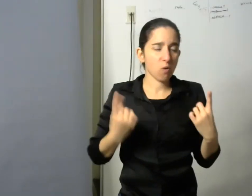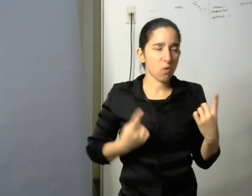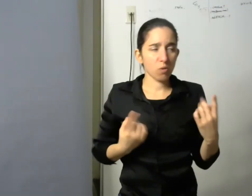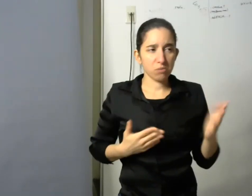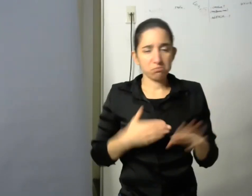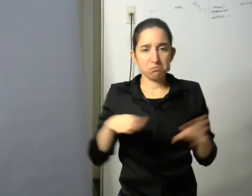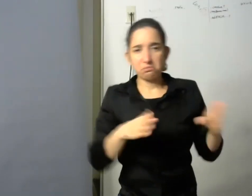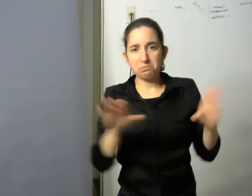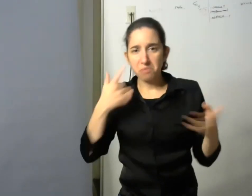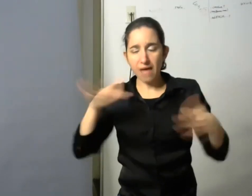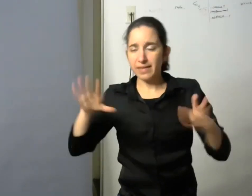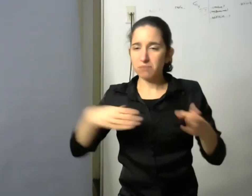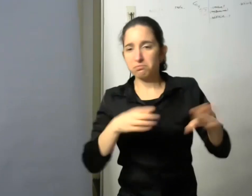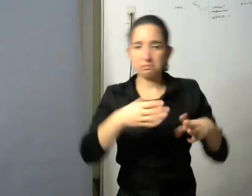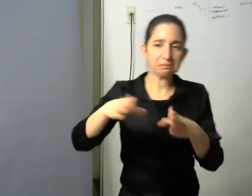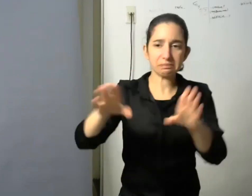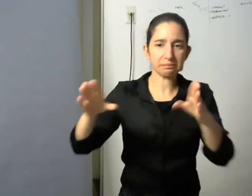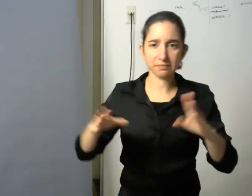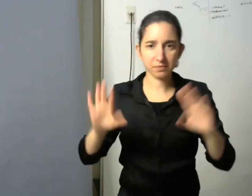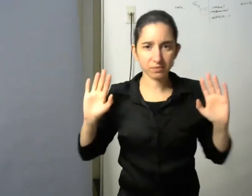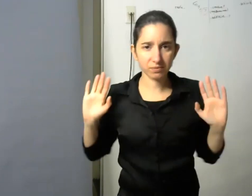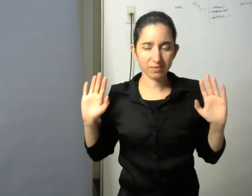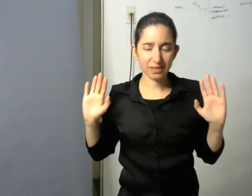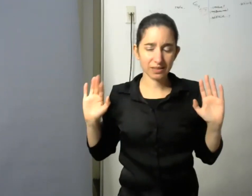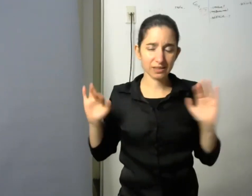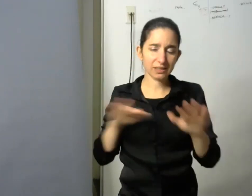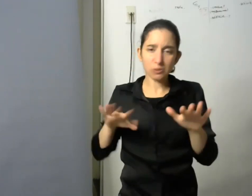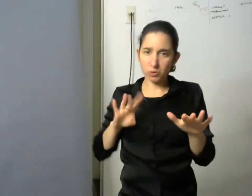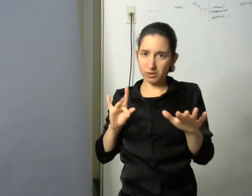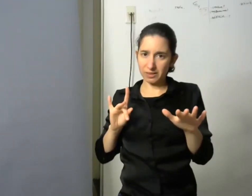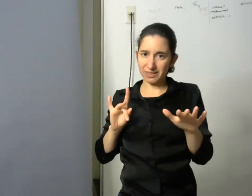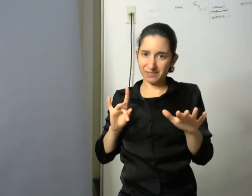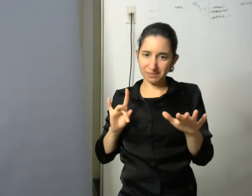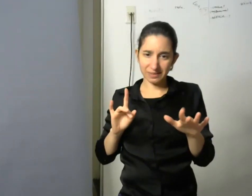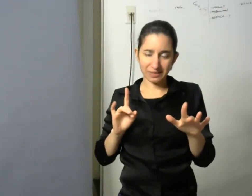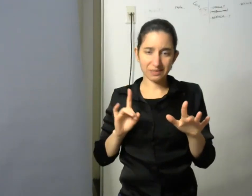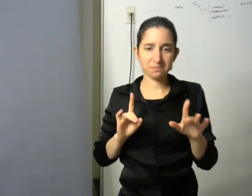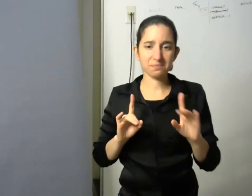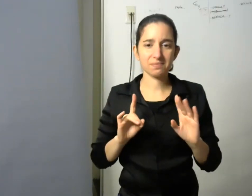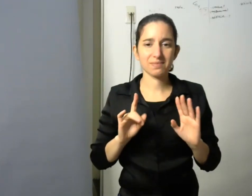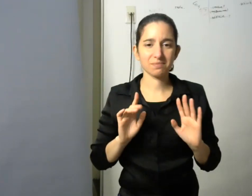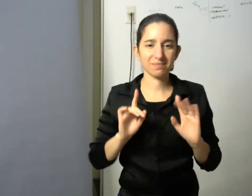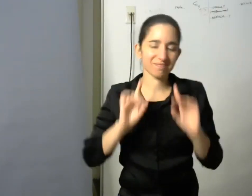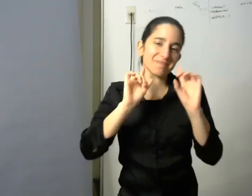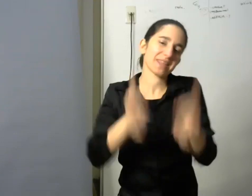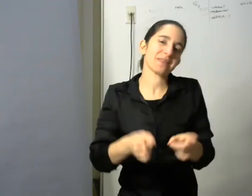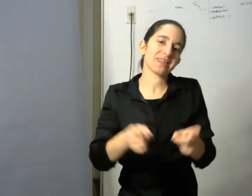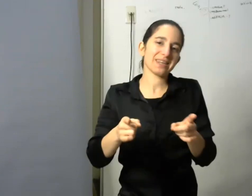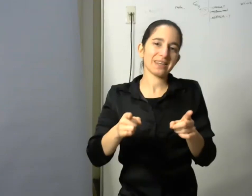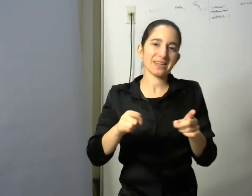situación bastante compleja pero apasionada traída con todo lo que había para hacer y para aprender